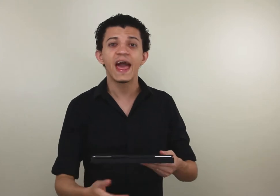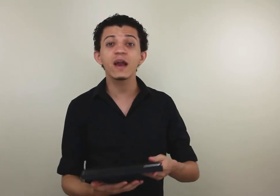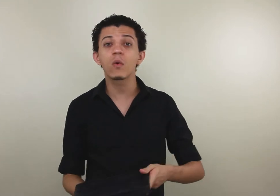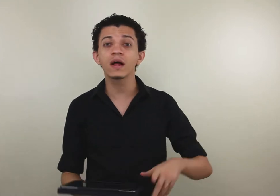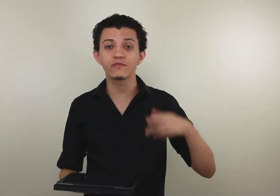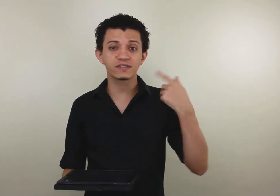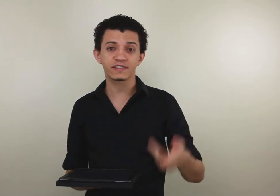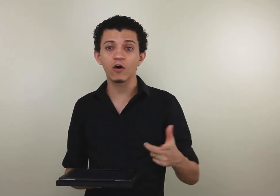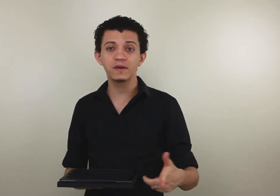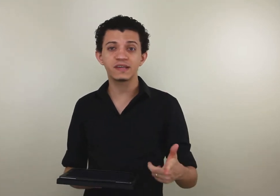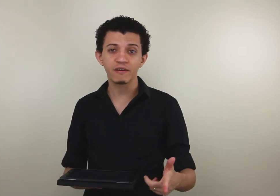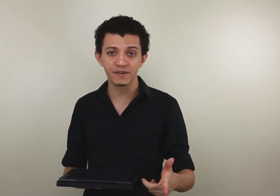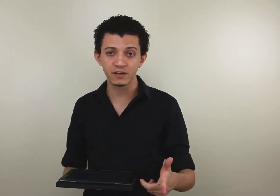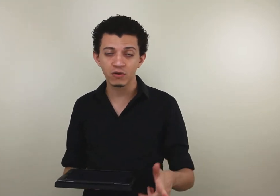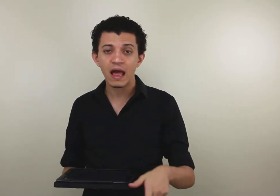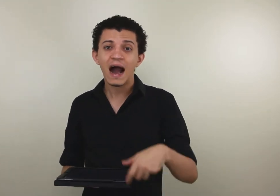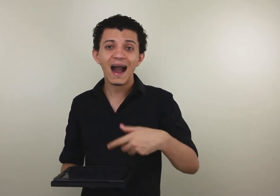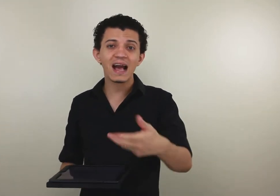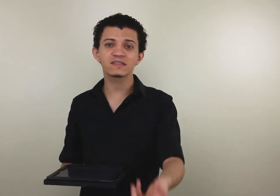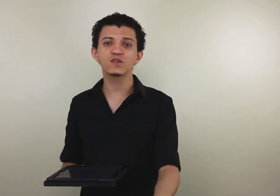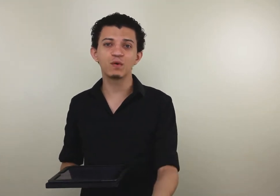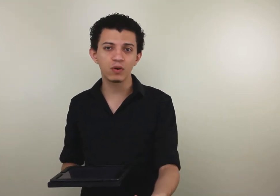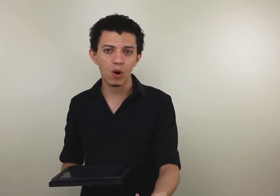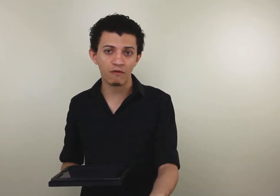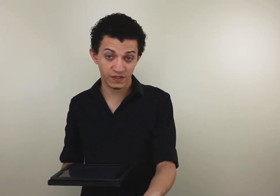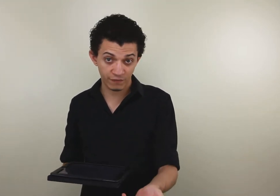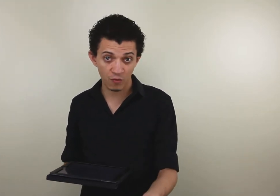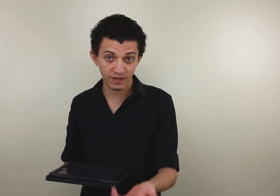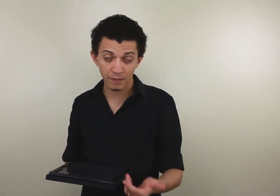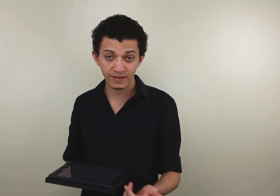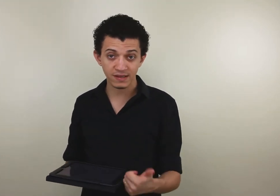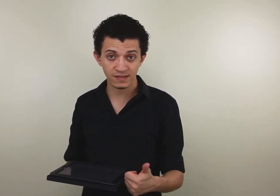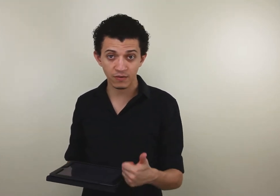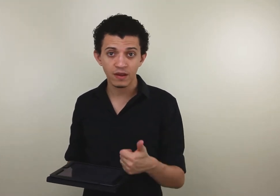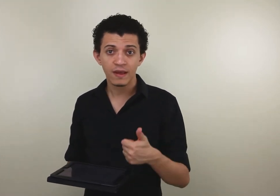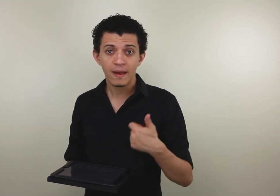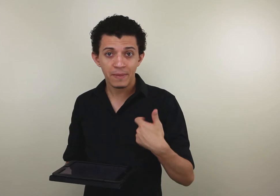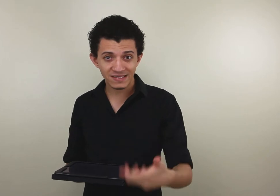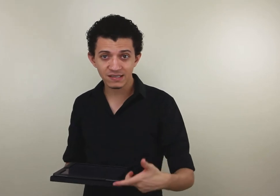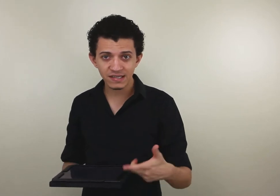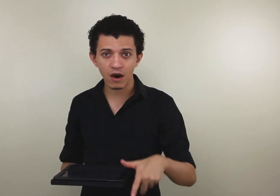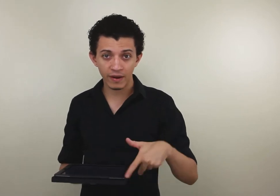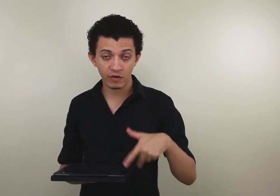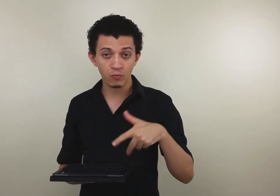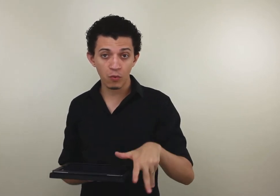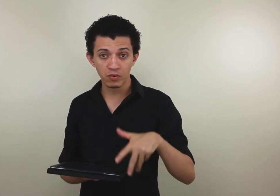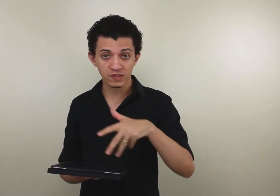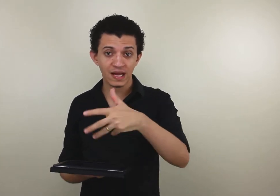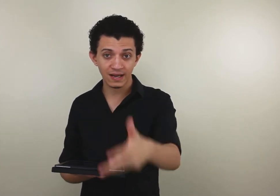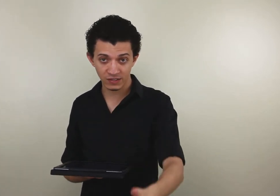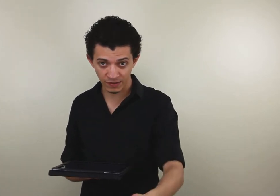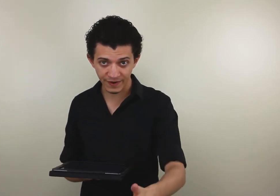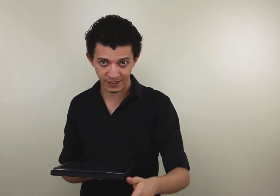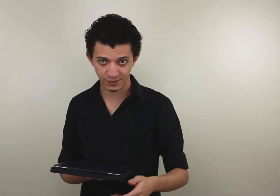enquanto você está observando a reação do público-alvo, se for uma interpretação presencial, nem que o público está ali na sua frente.